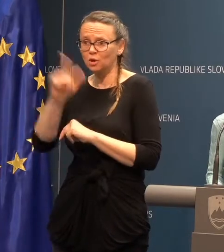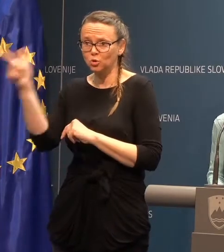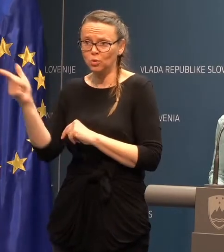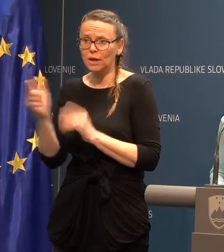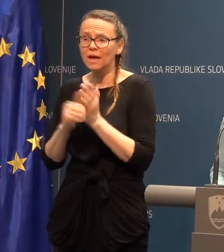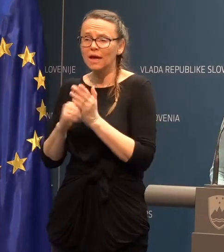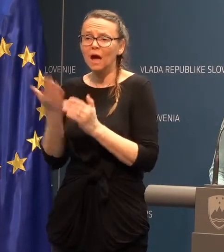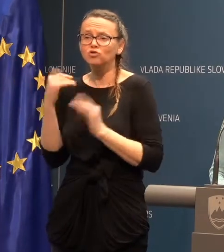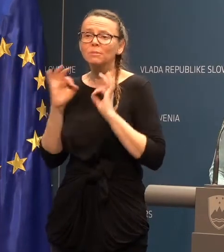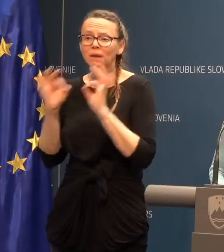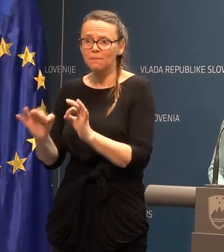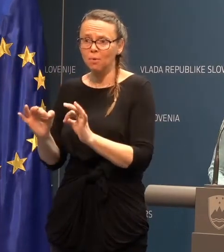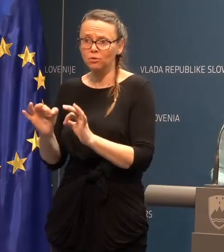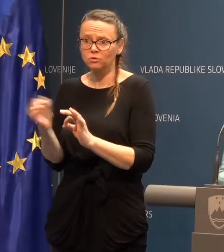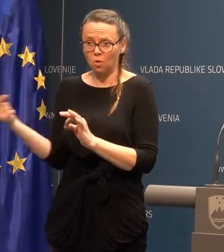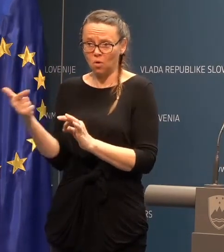Kakšna pa bo z njena?